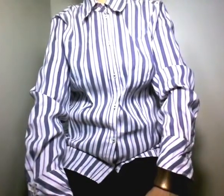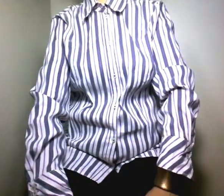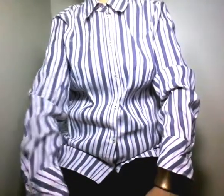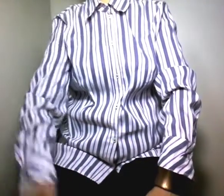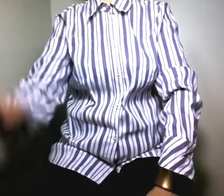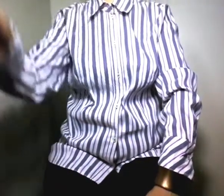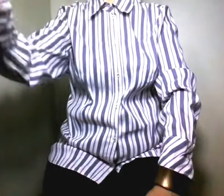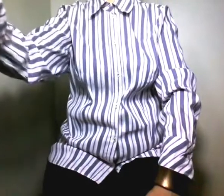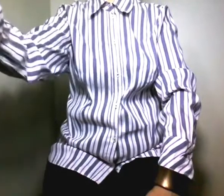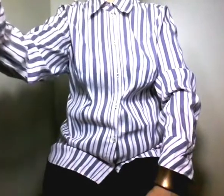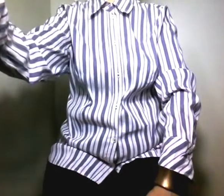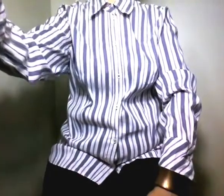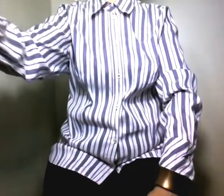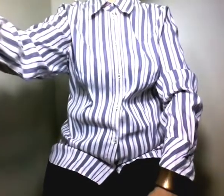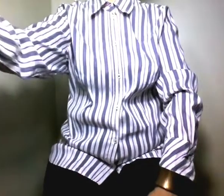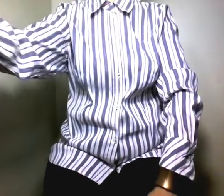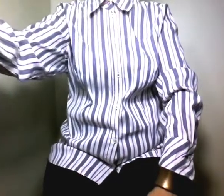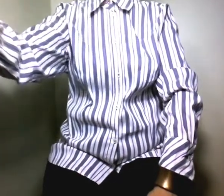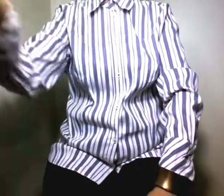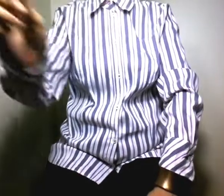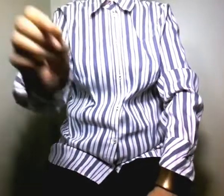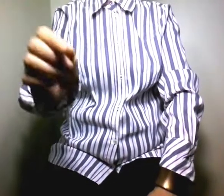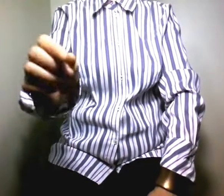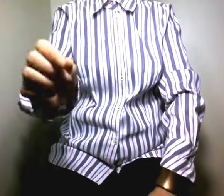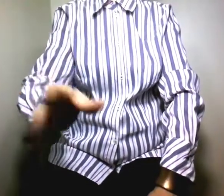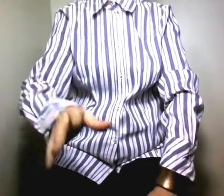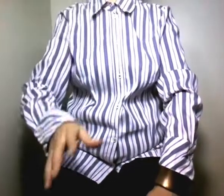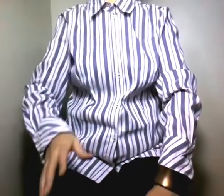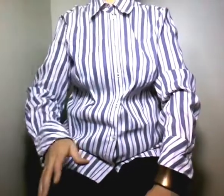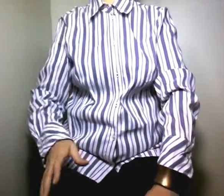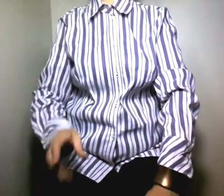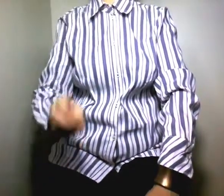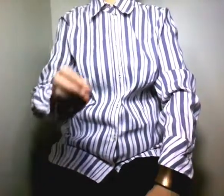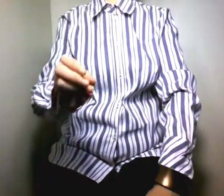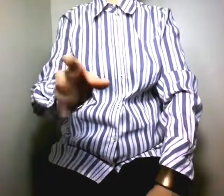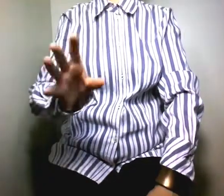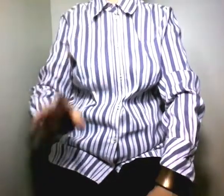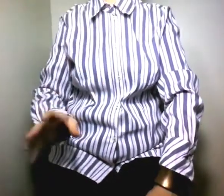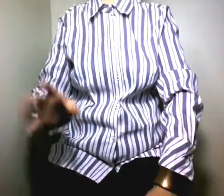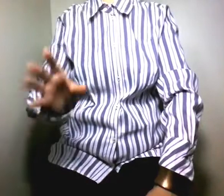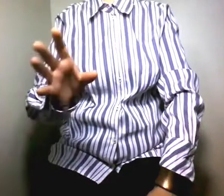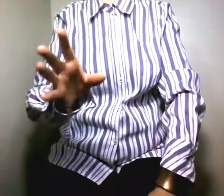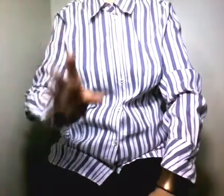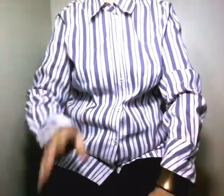نناقش نوعا من العلاقات الاجتماعية الخاصة